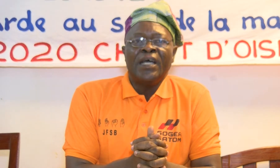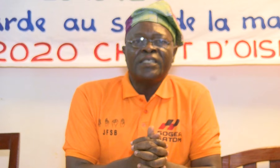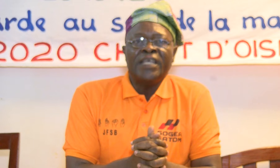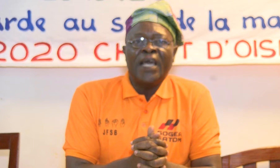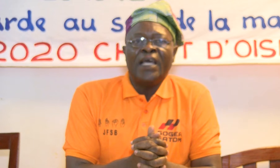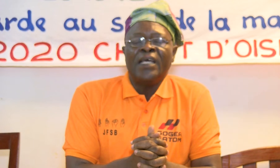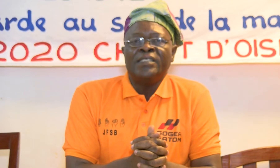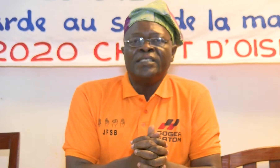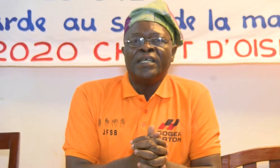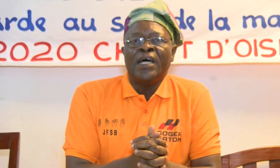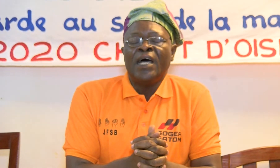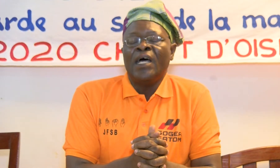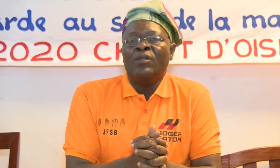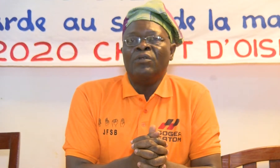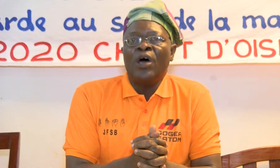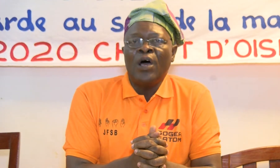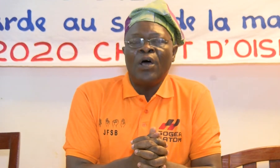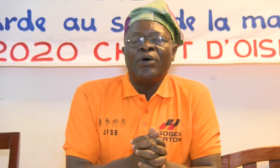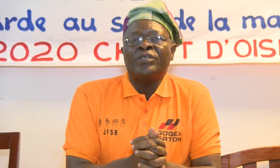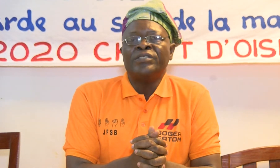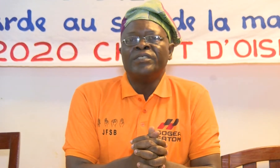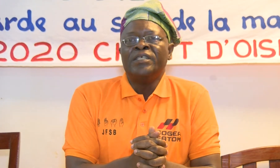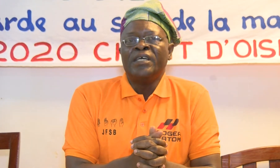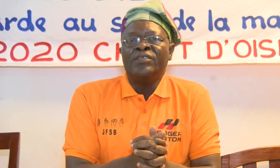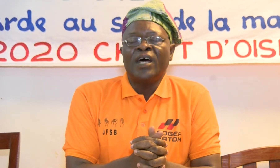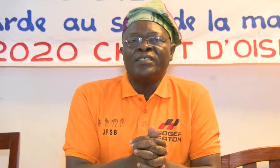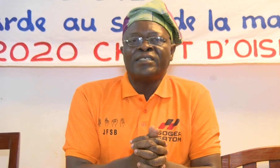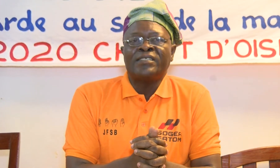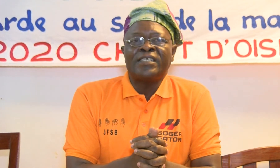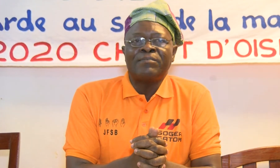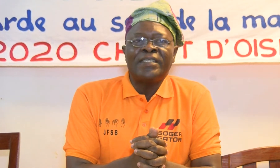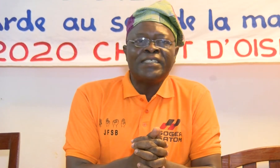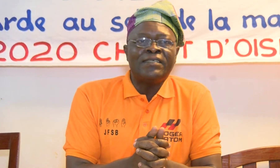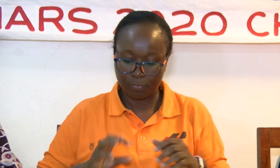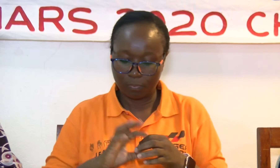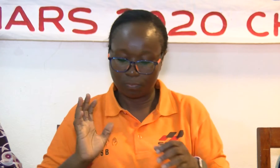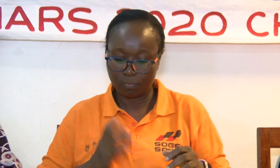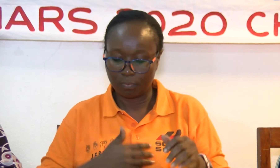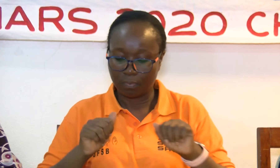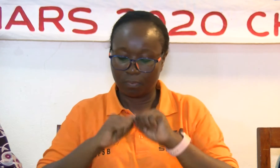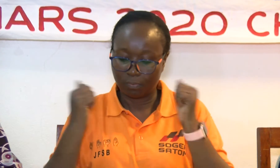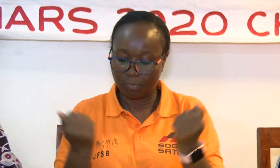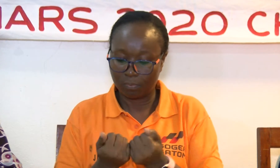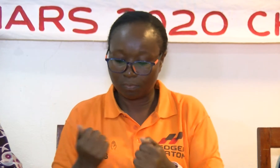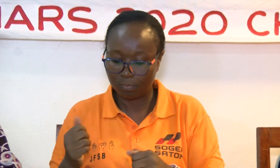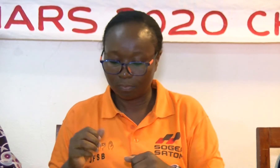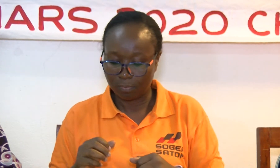Des femmes qui apprennent à entreprendre au-delà du handicap. Les membres de notre association